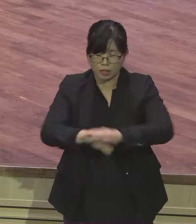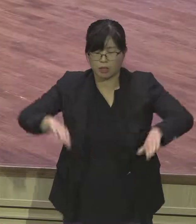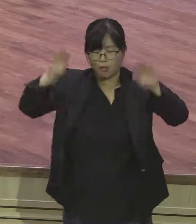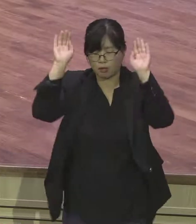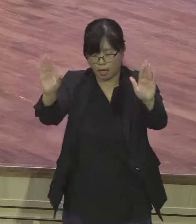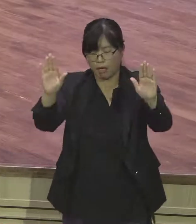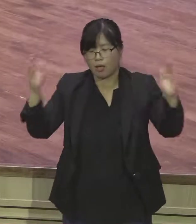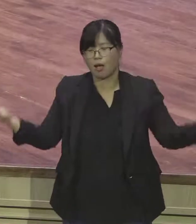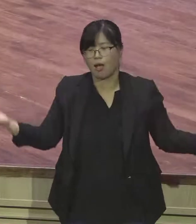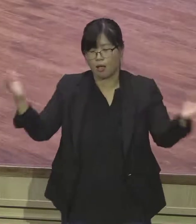아멘